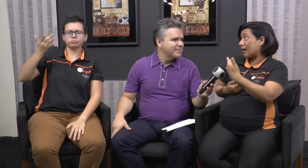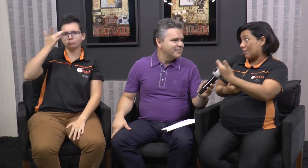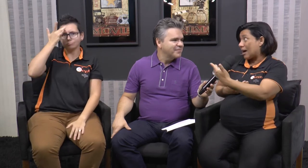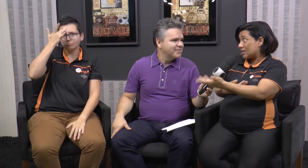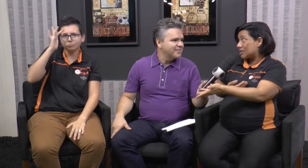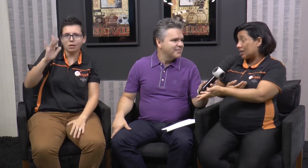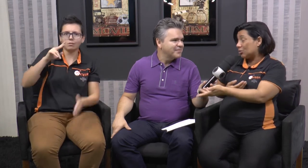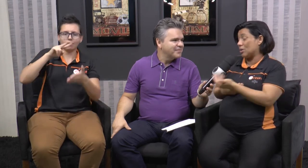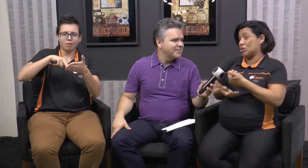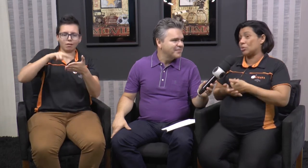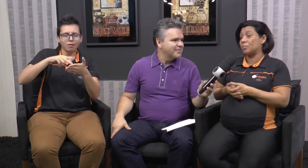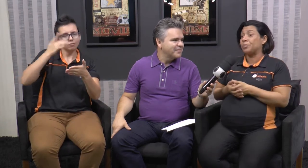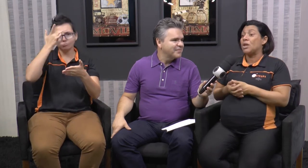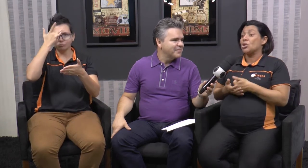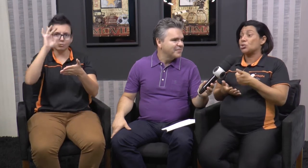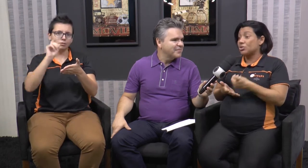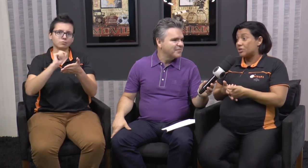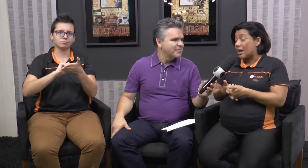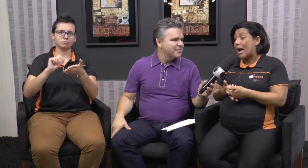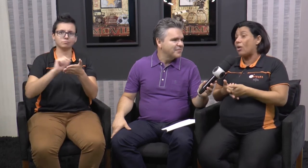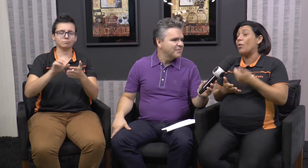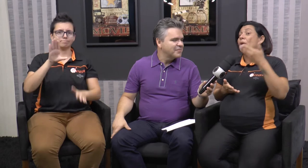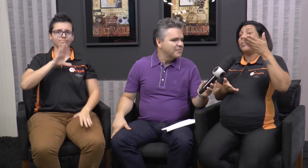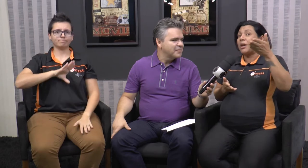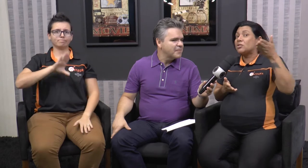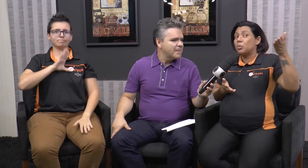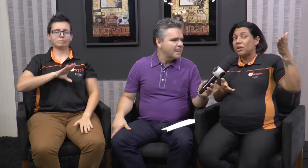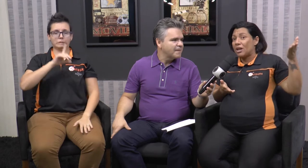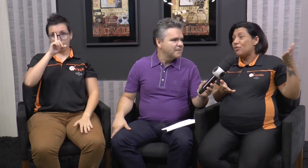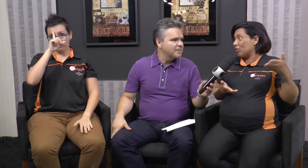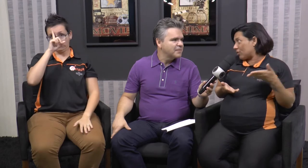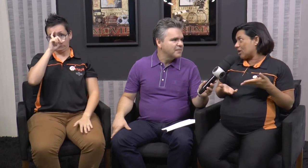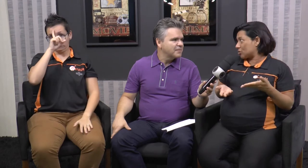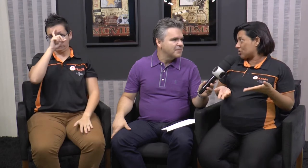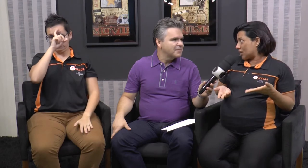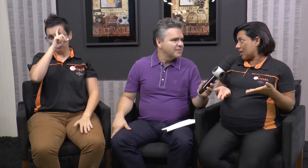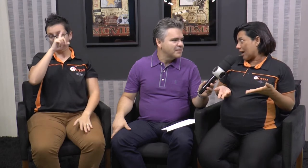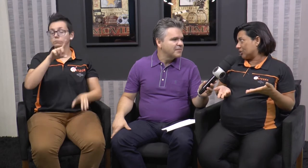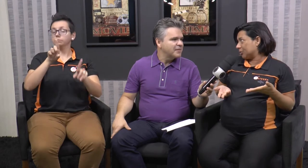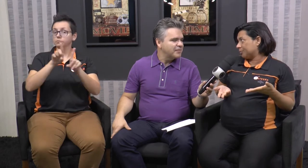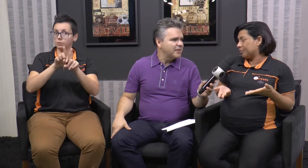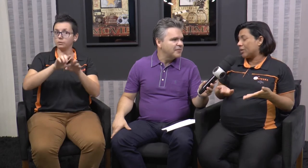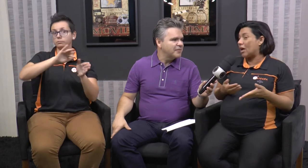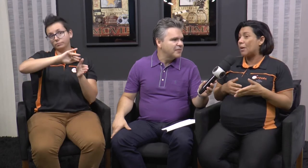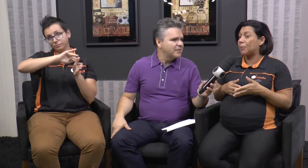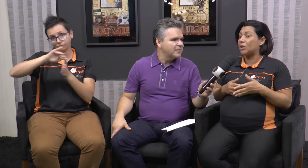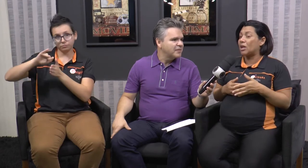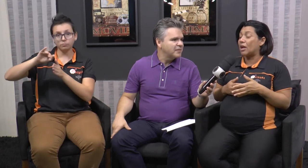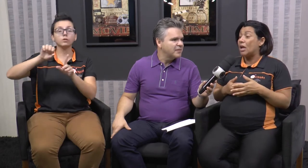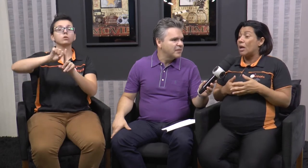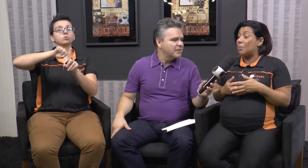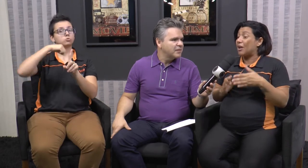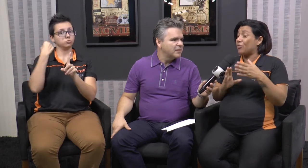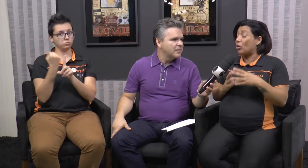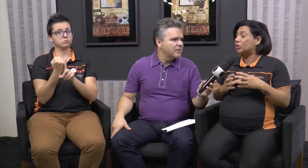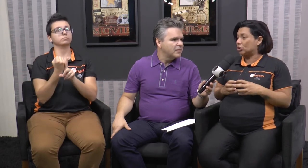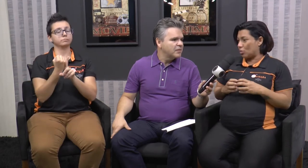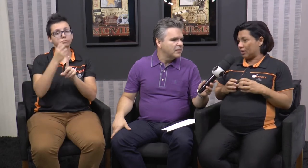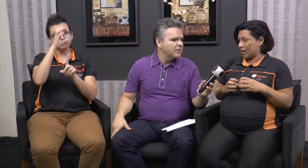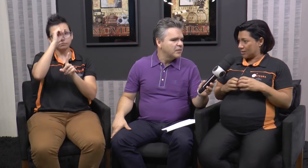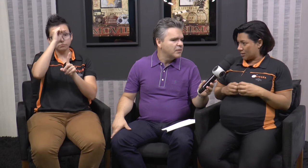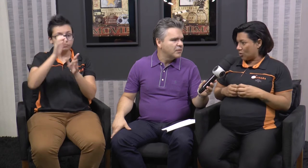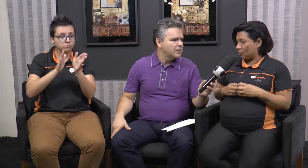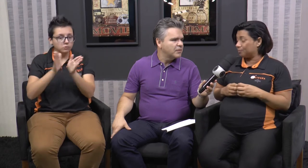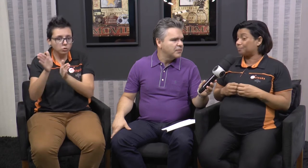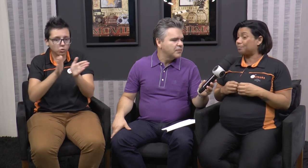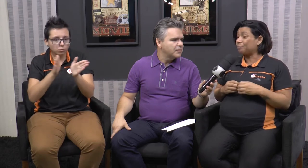que acabar ensinando isso. Social, pra eles poderem viver em sociedade, né? Porque pela falta de